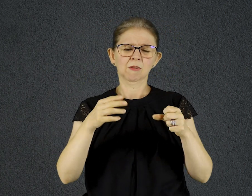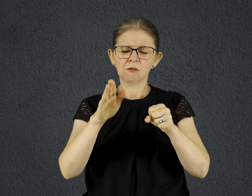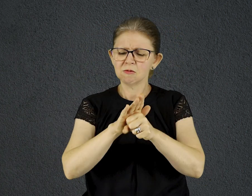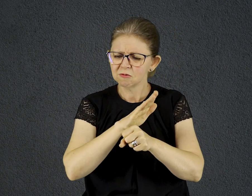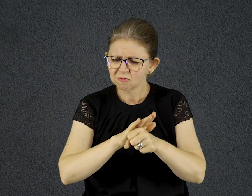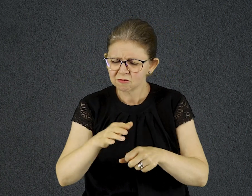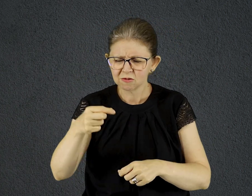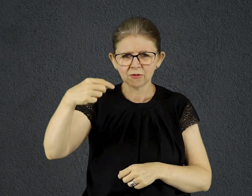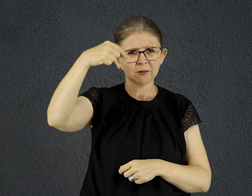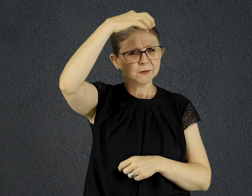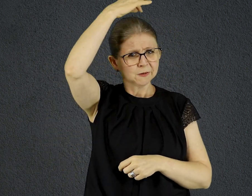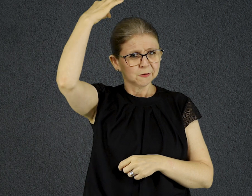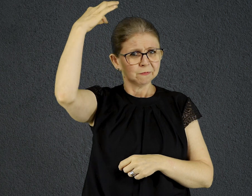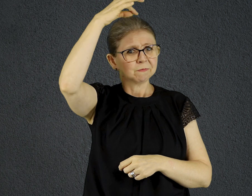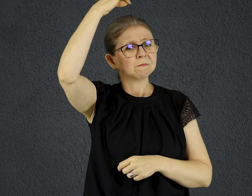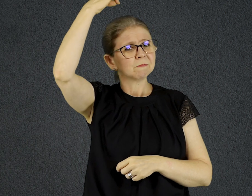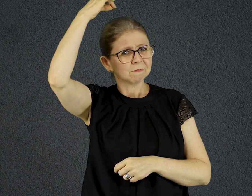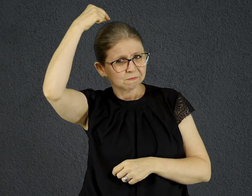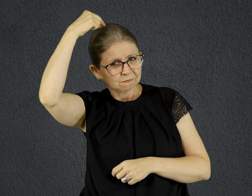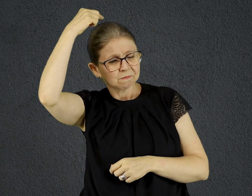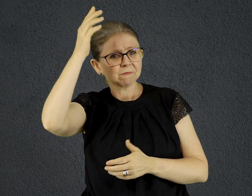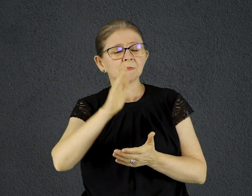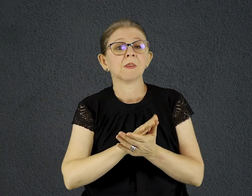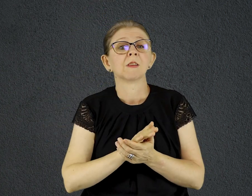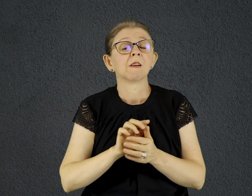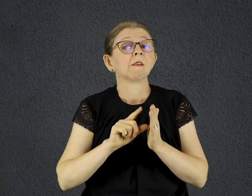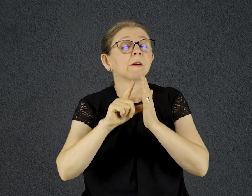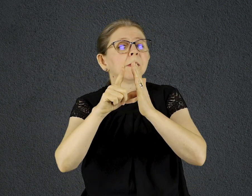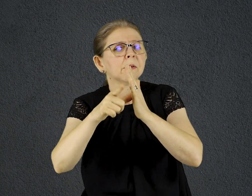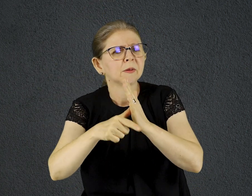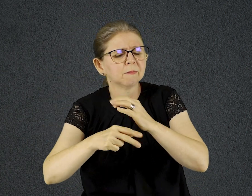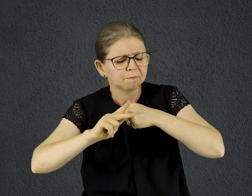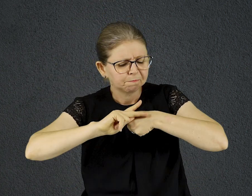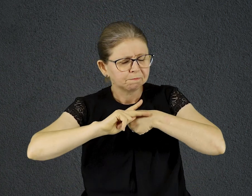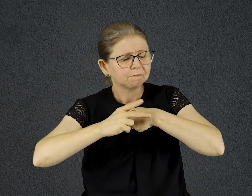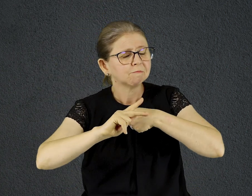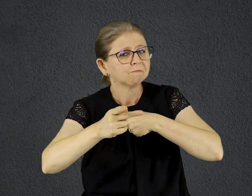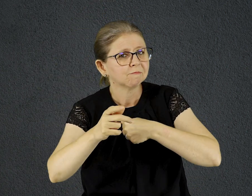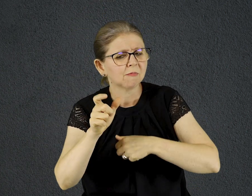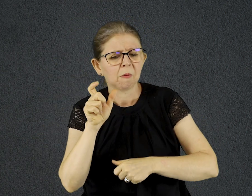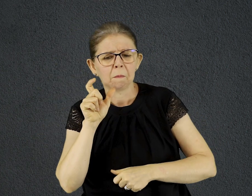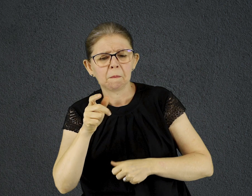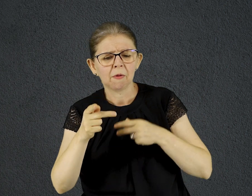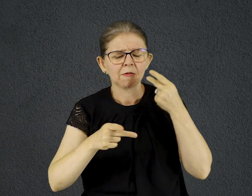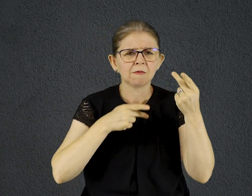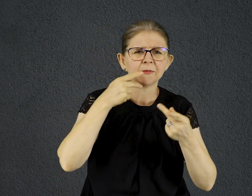para que o resultado dos nossos atos e palavras sejam bons. Esse é um milagre que somente